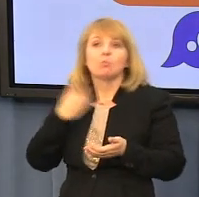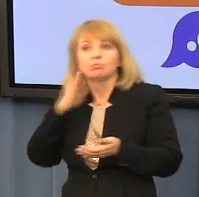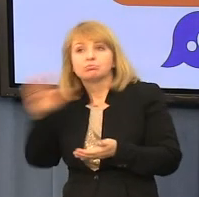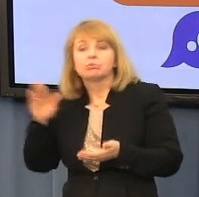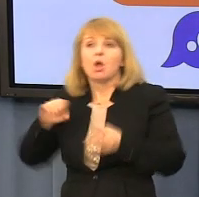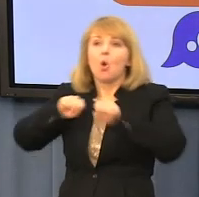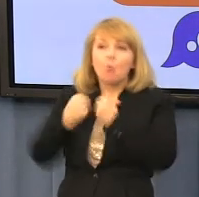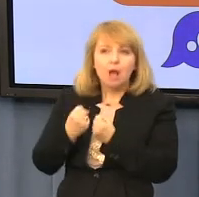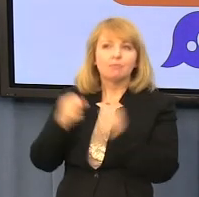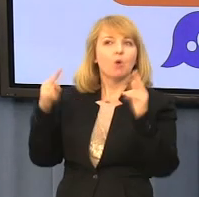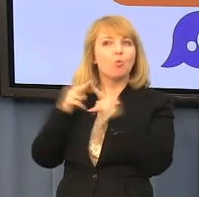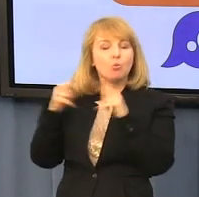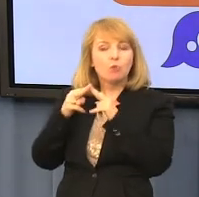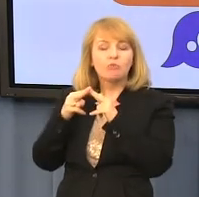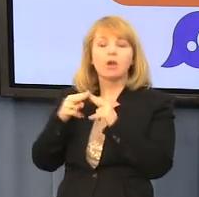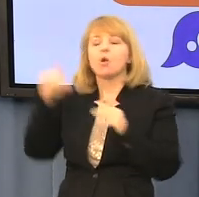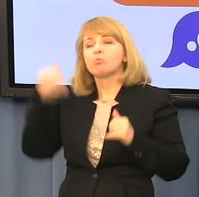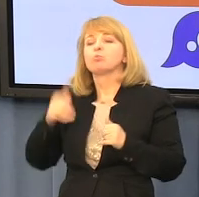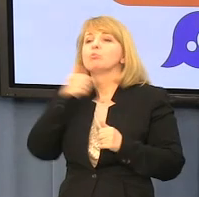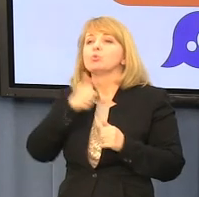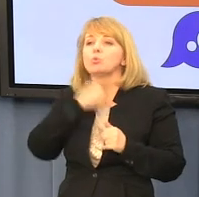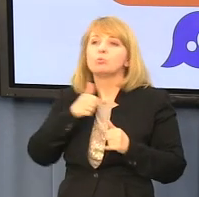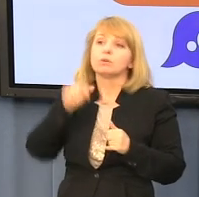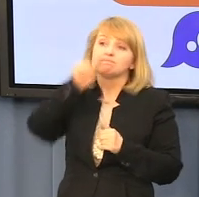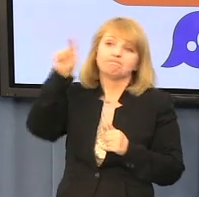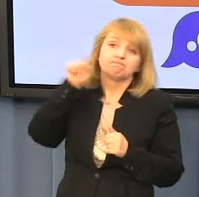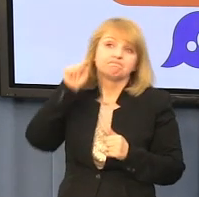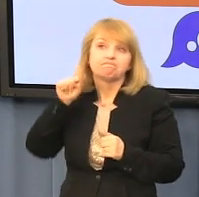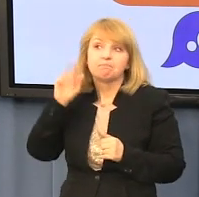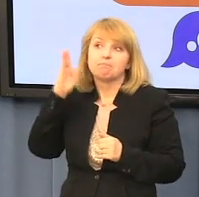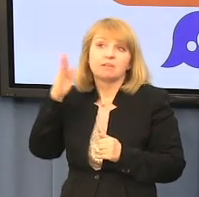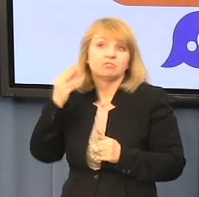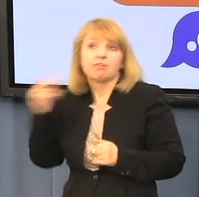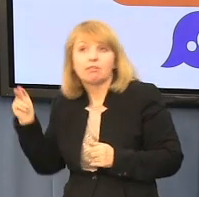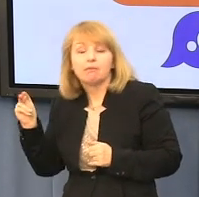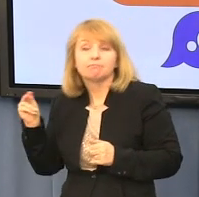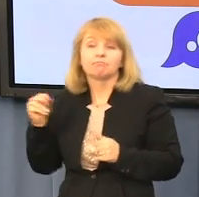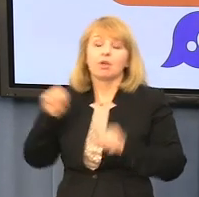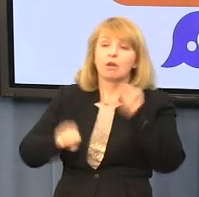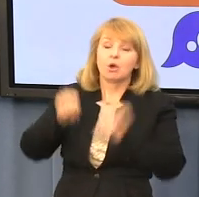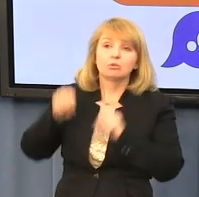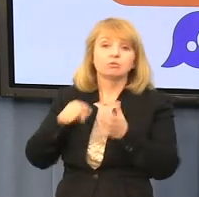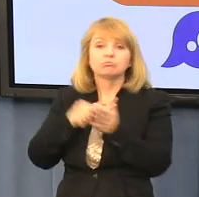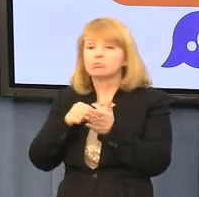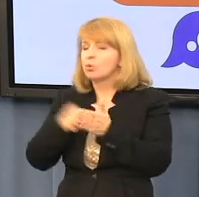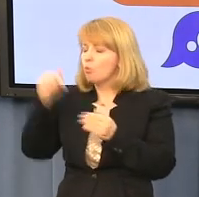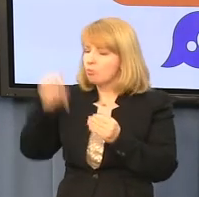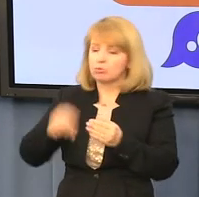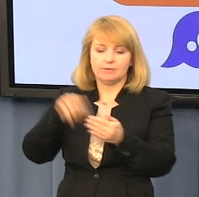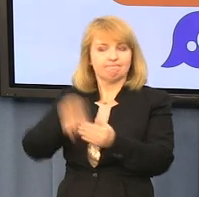tejże umowy próbować, co jest na razie dużym znakiem zapytania drogą sądową, uznać nieistnienie tego